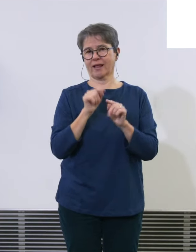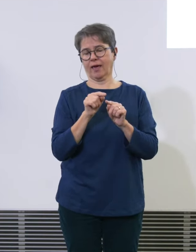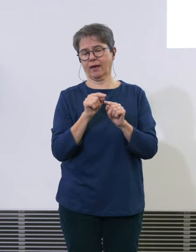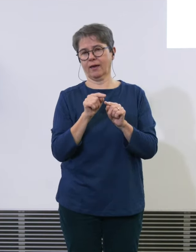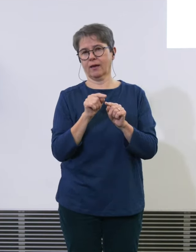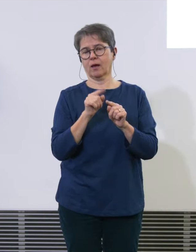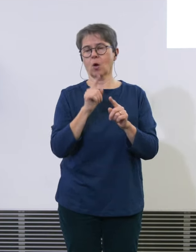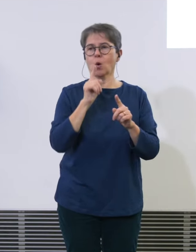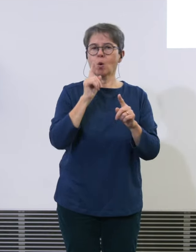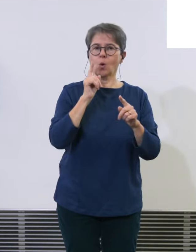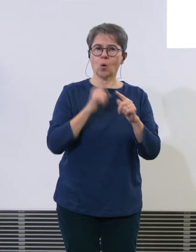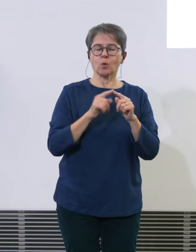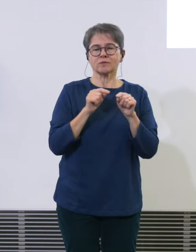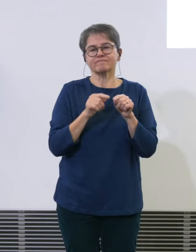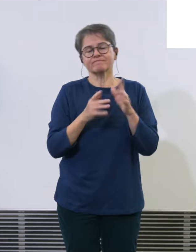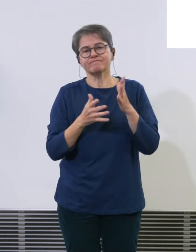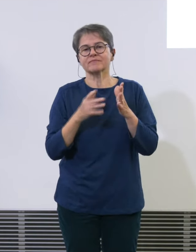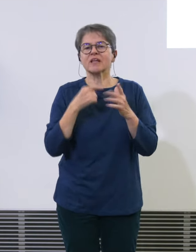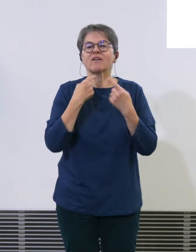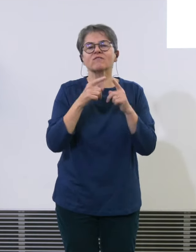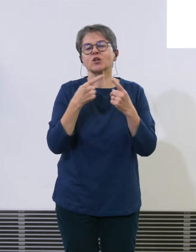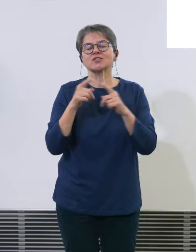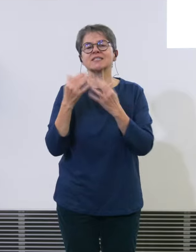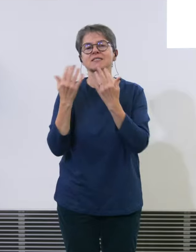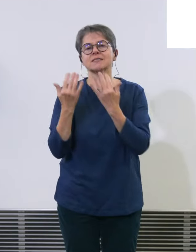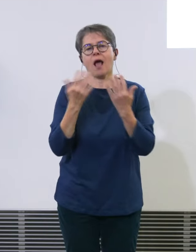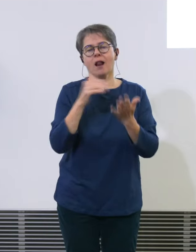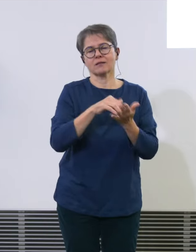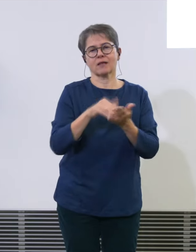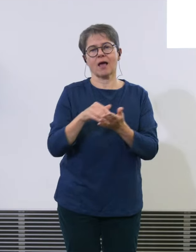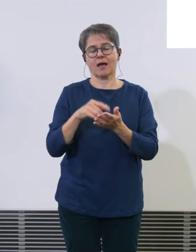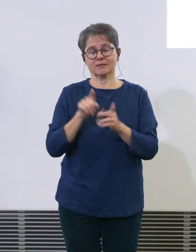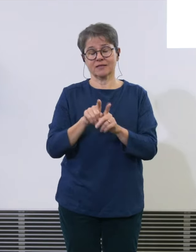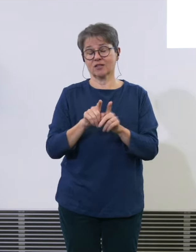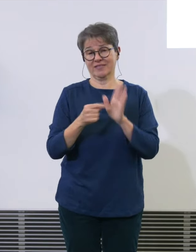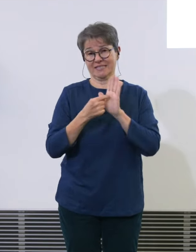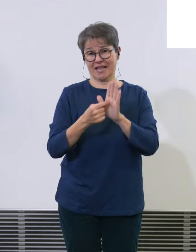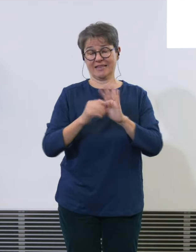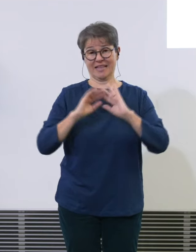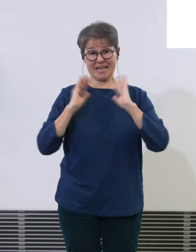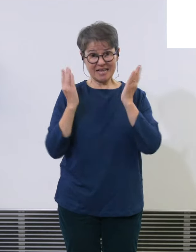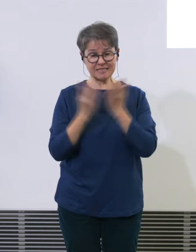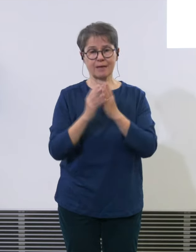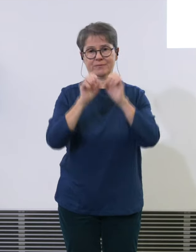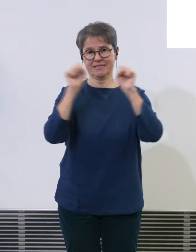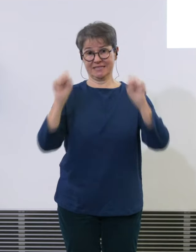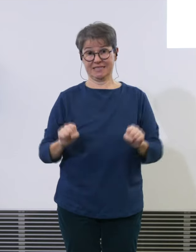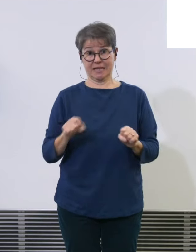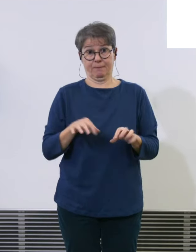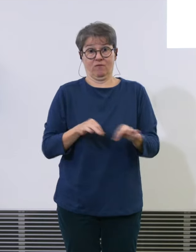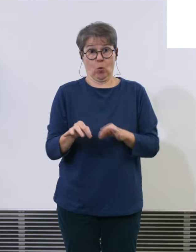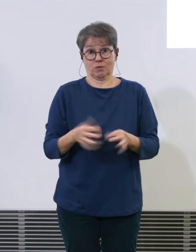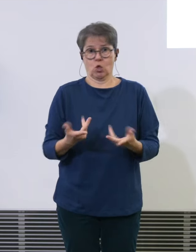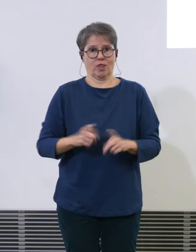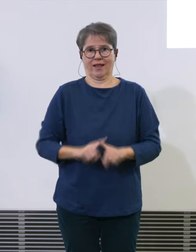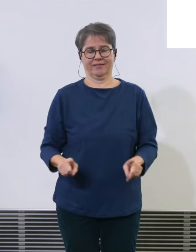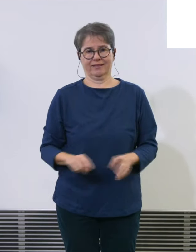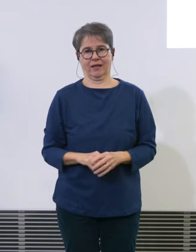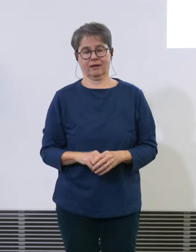das zeigt wie ein Gesamtsystem funktioniert oder nicht funktioniert und die Zielsetzung liegt bei